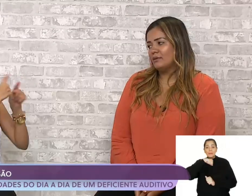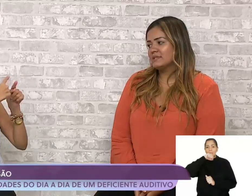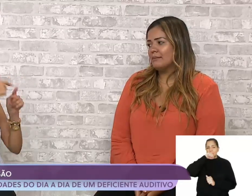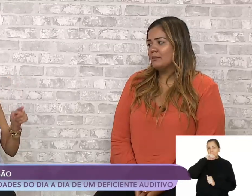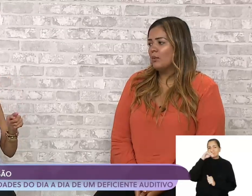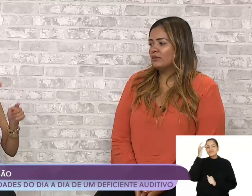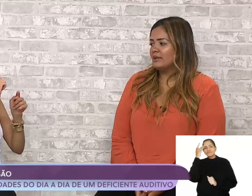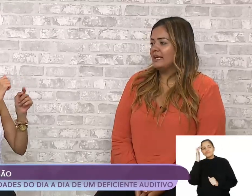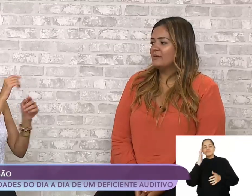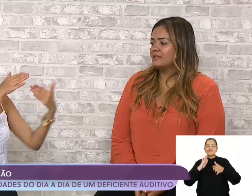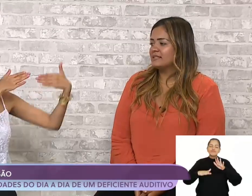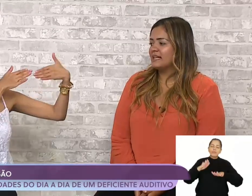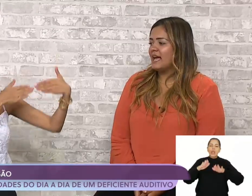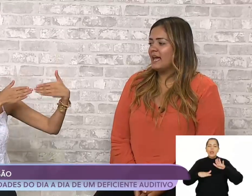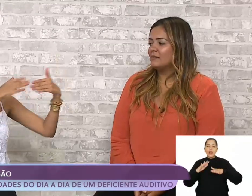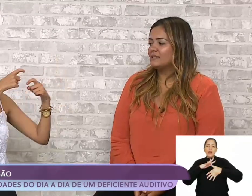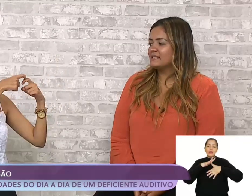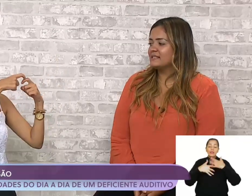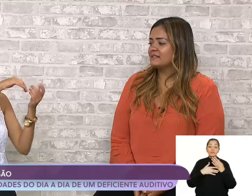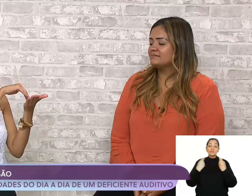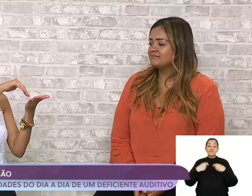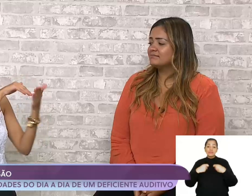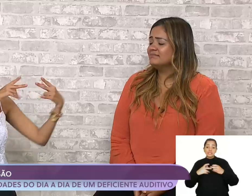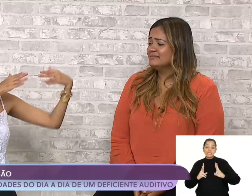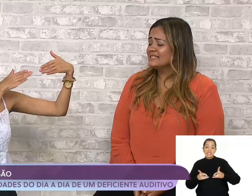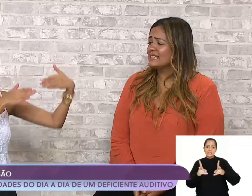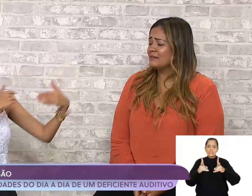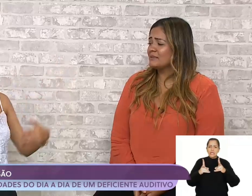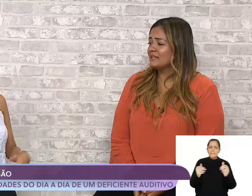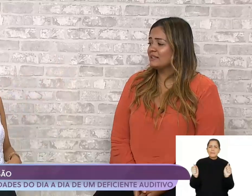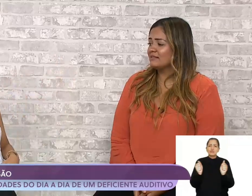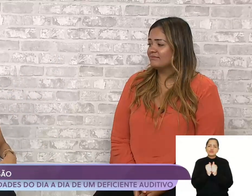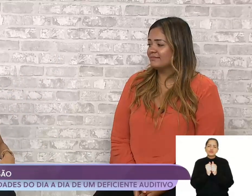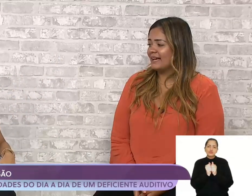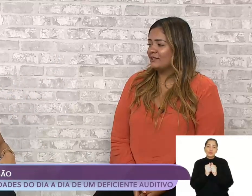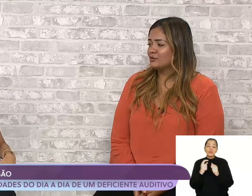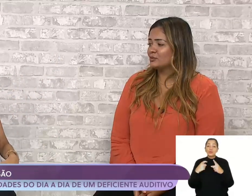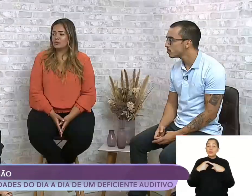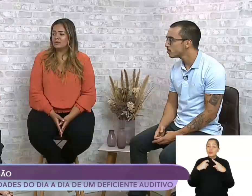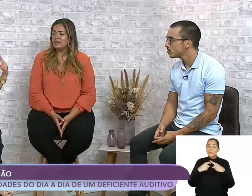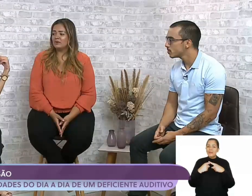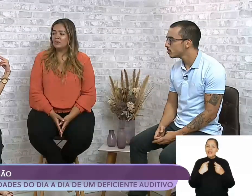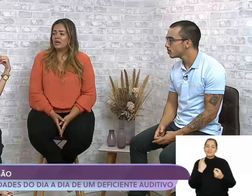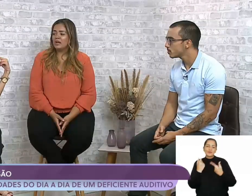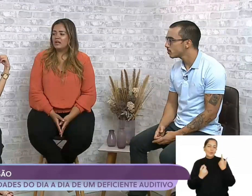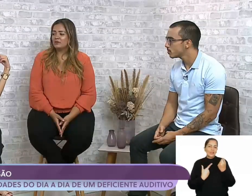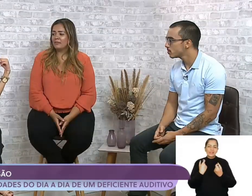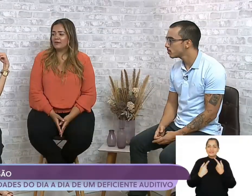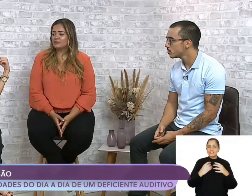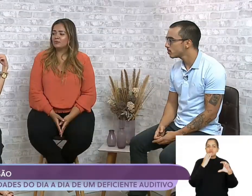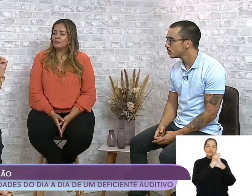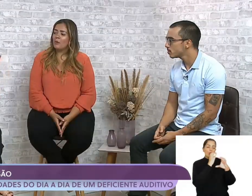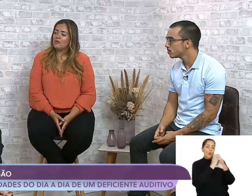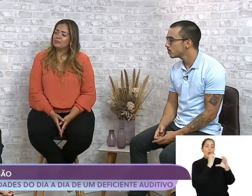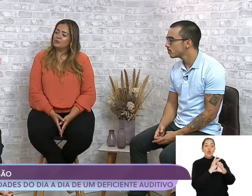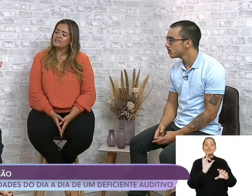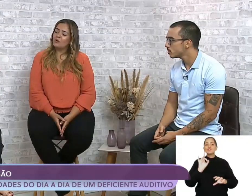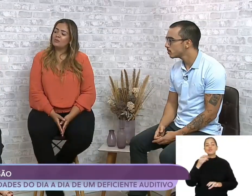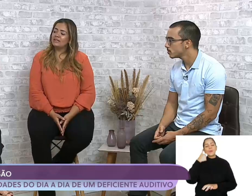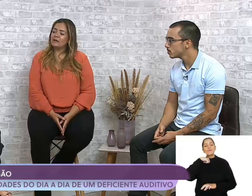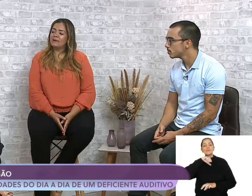E a minha mãe não sabe muito Libras, né? Ela precisa sempre estar ali junto comigo e o médico